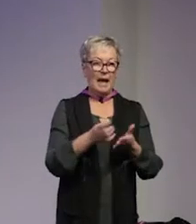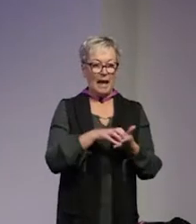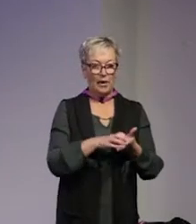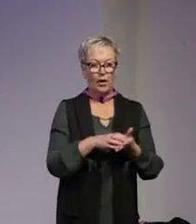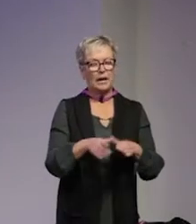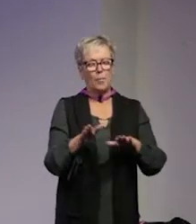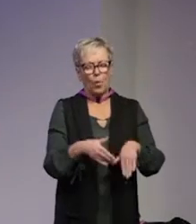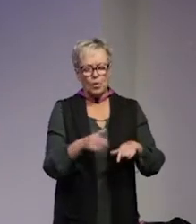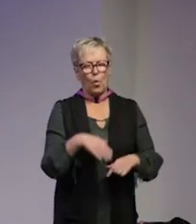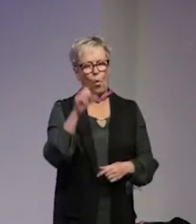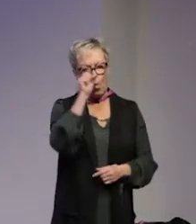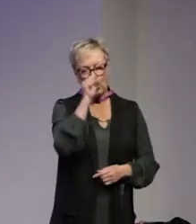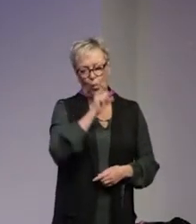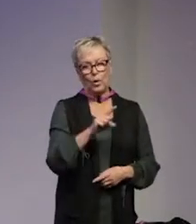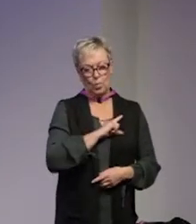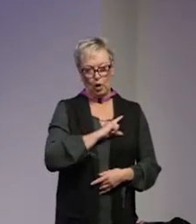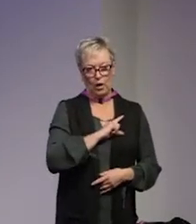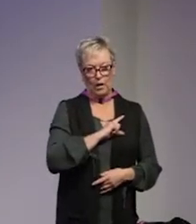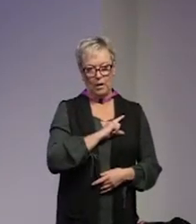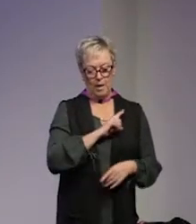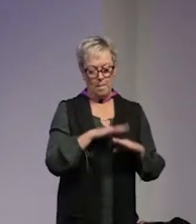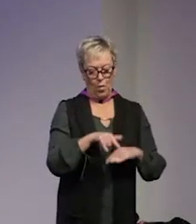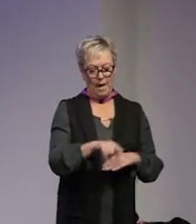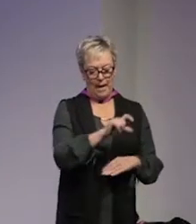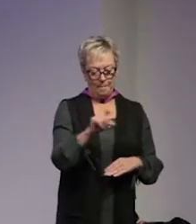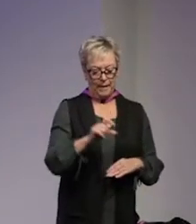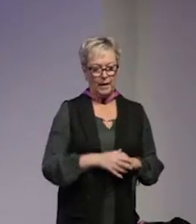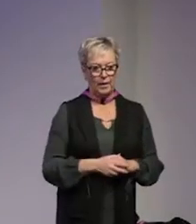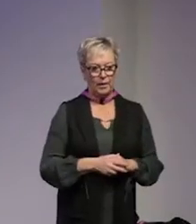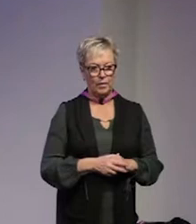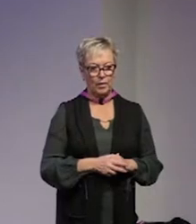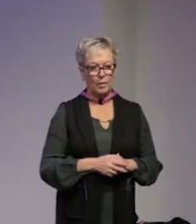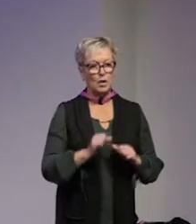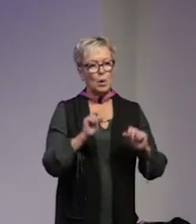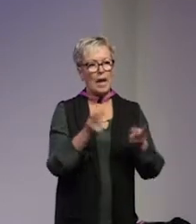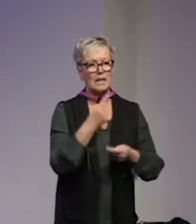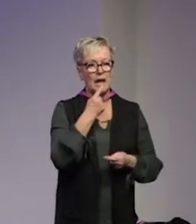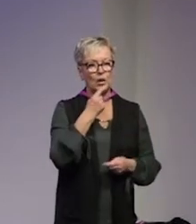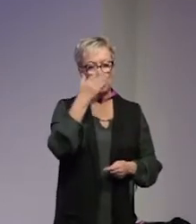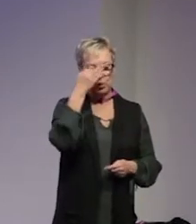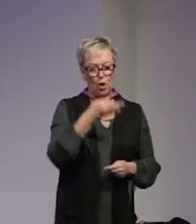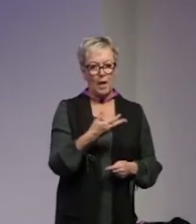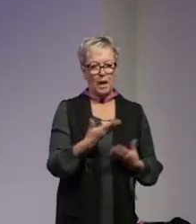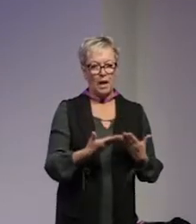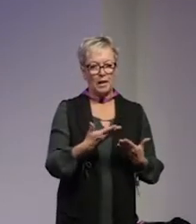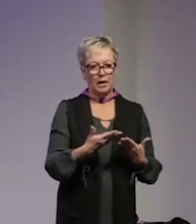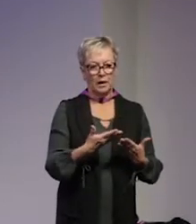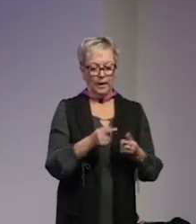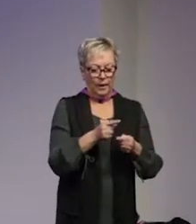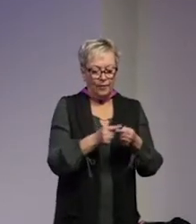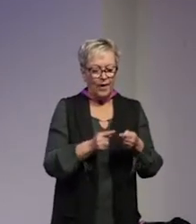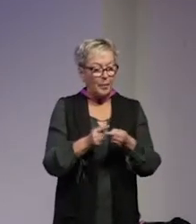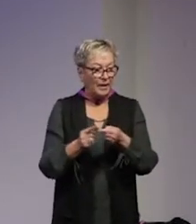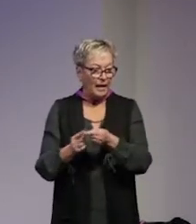publiceras otroligt mycket på det här ämnet men jag skulle ändå säga att kunskapen är ganska fragmenterad